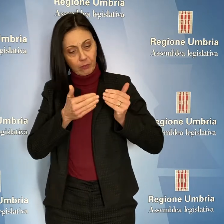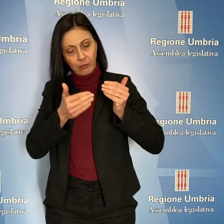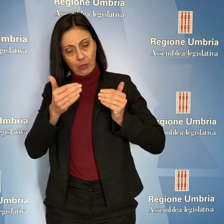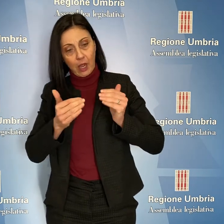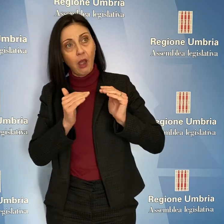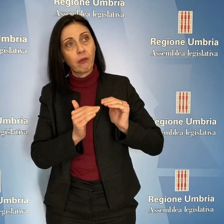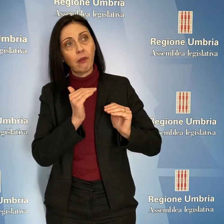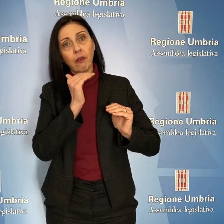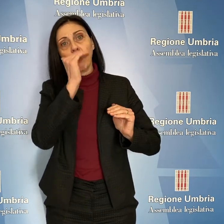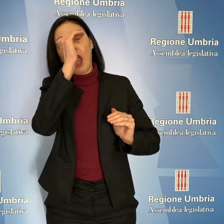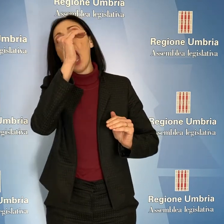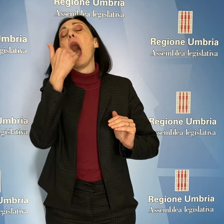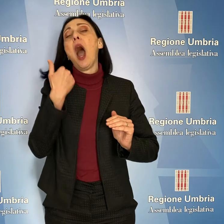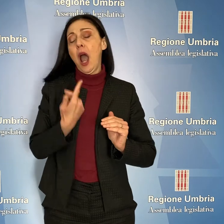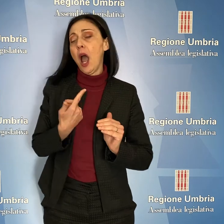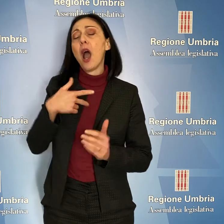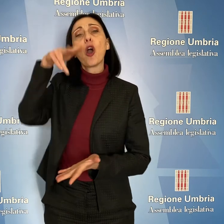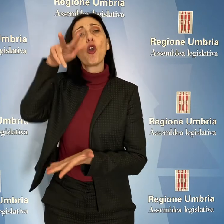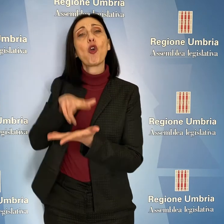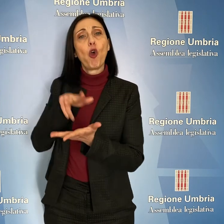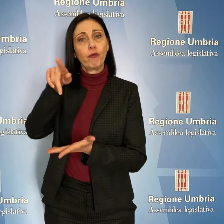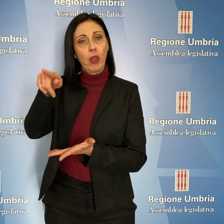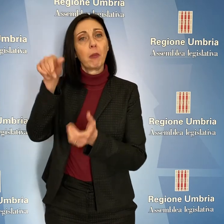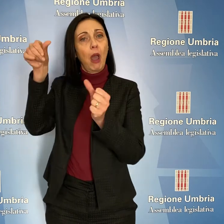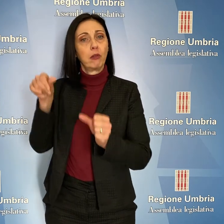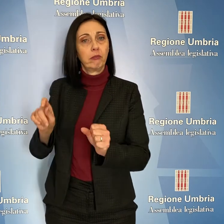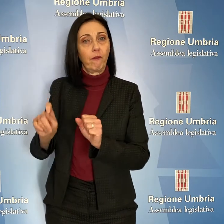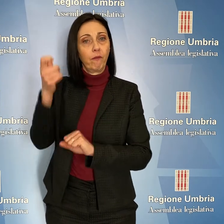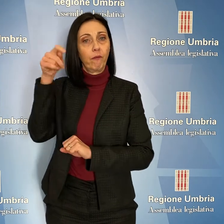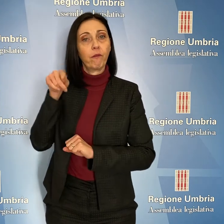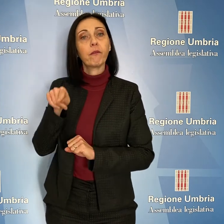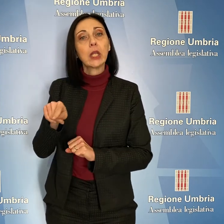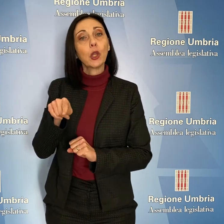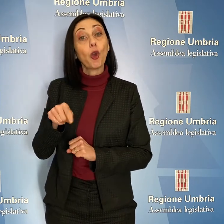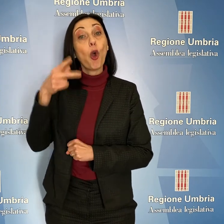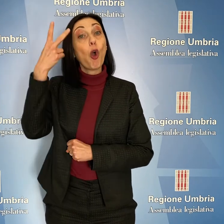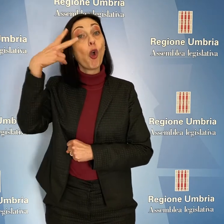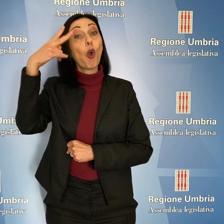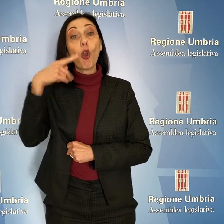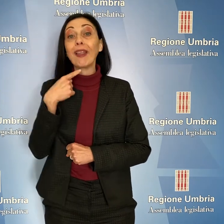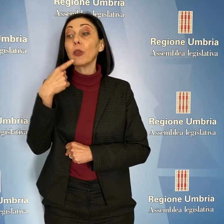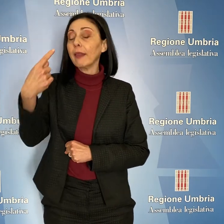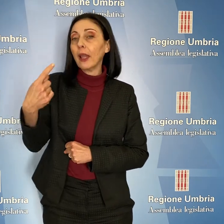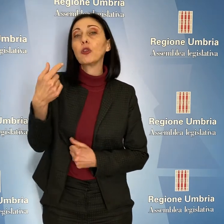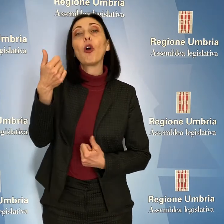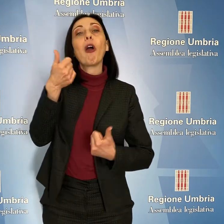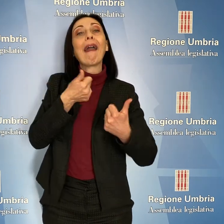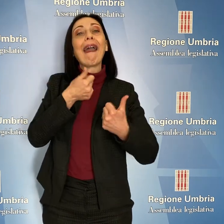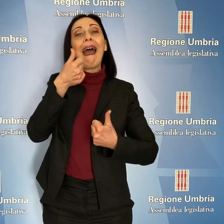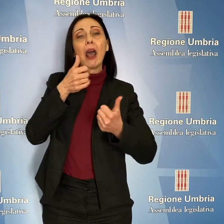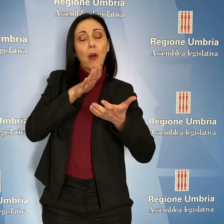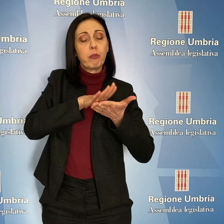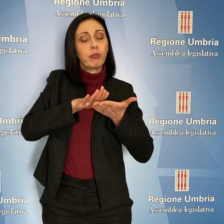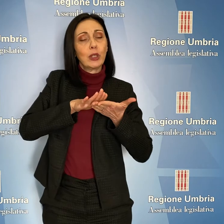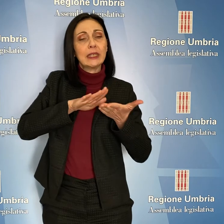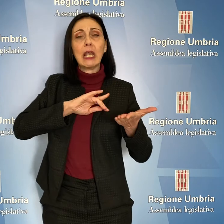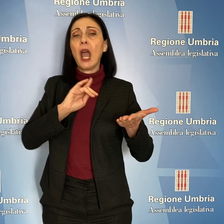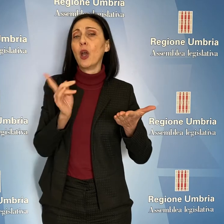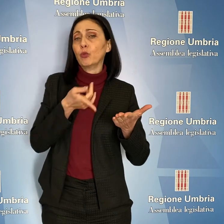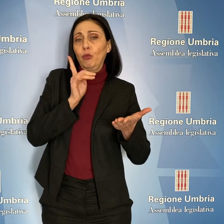legittimità della giudicazione. La gara a pulizie, ha detto Coletto, è tuttora in corso a cura del CRAS e il relativo attuale